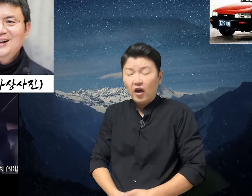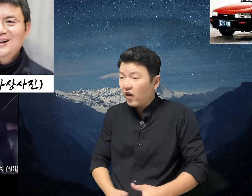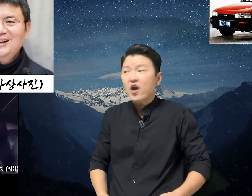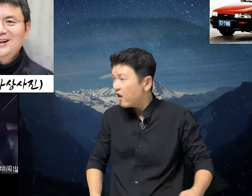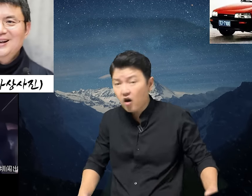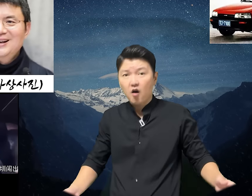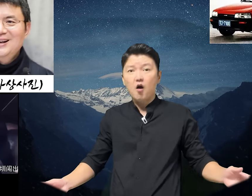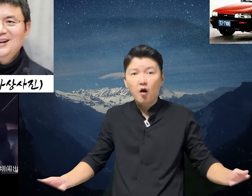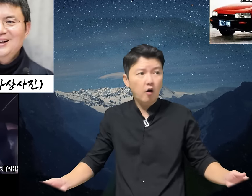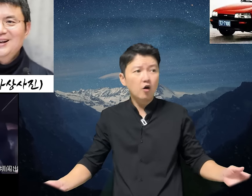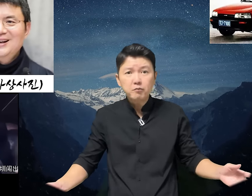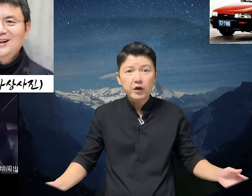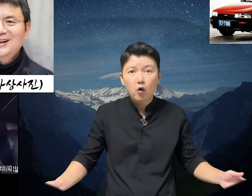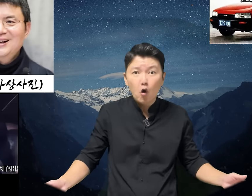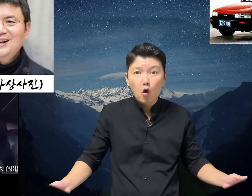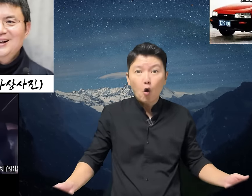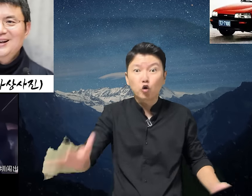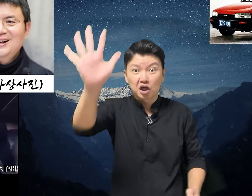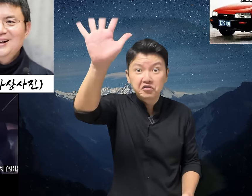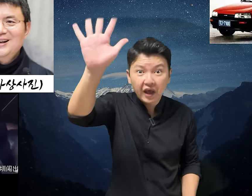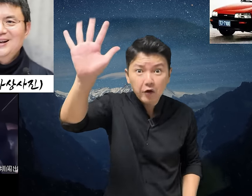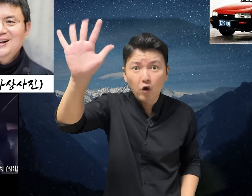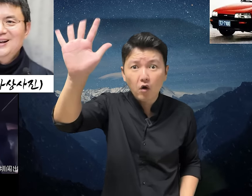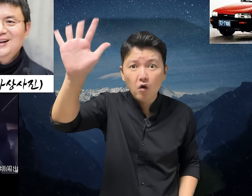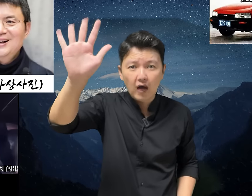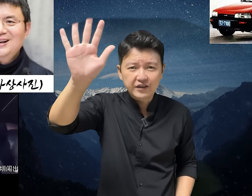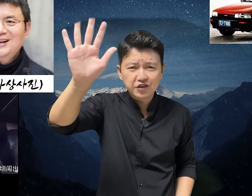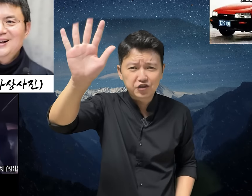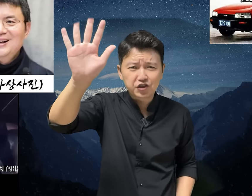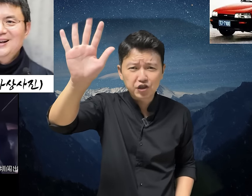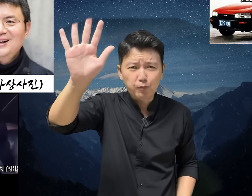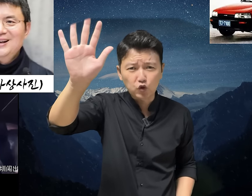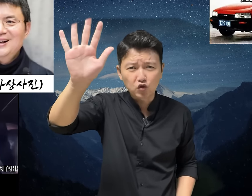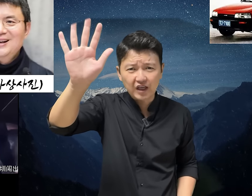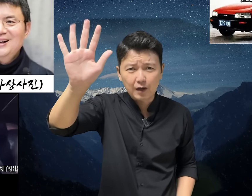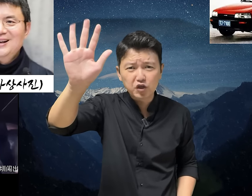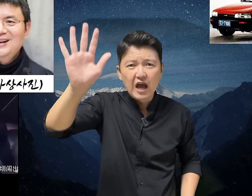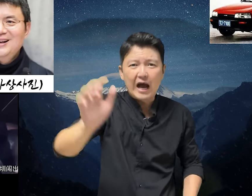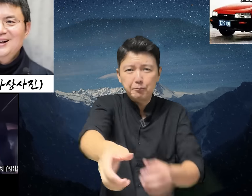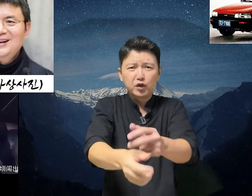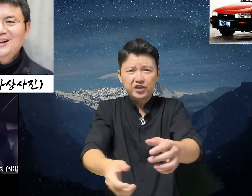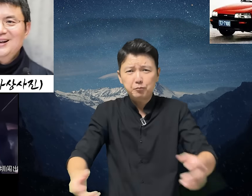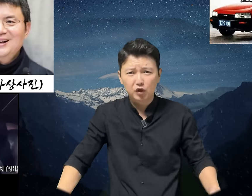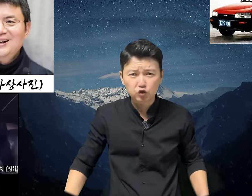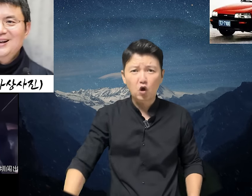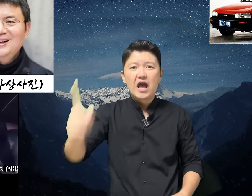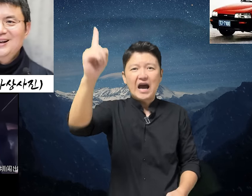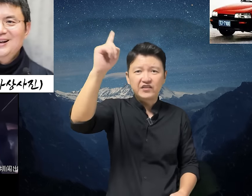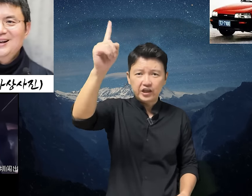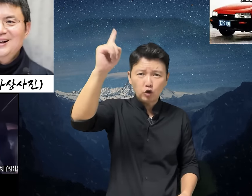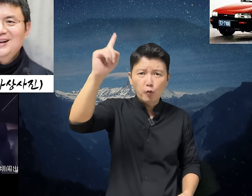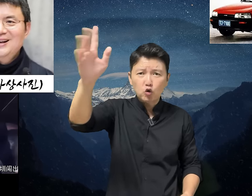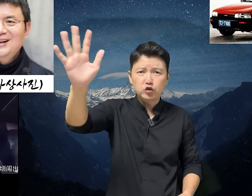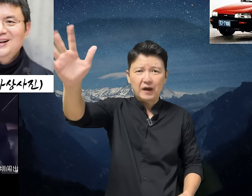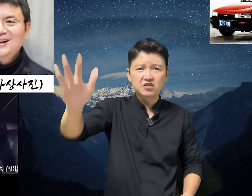헤헤헤헤, 얼마요? 5천대요? 아니 그 시절 보통 사람은 한평생 벌어도 한 대도 못 구입하는